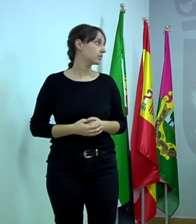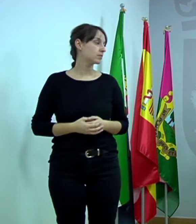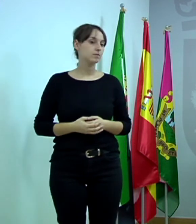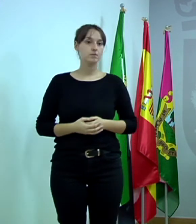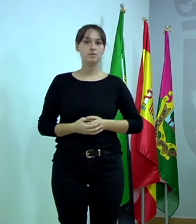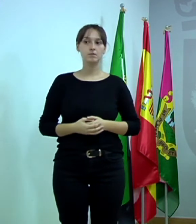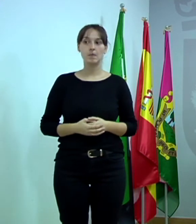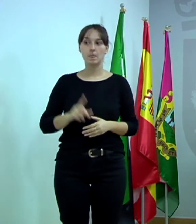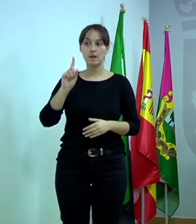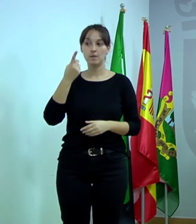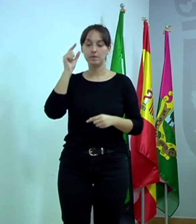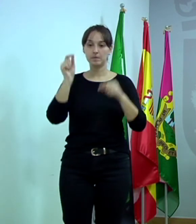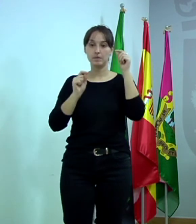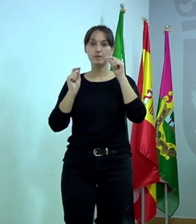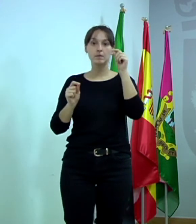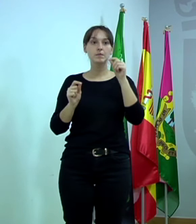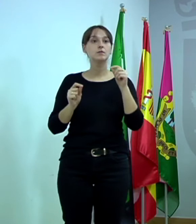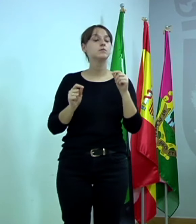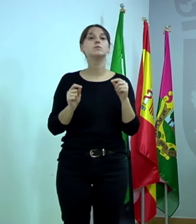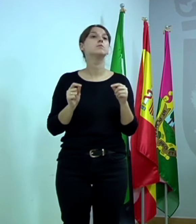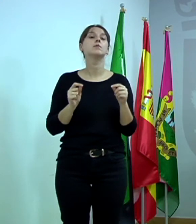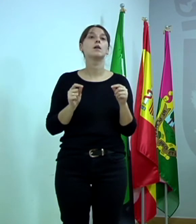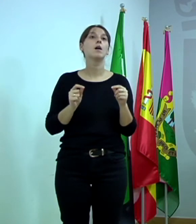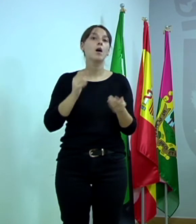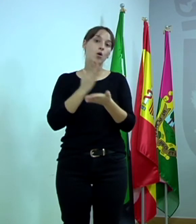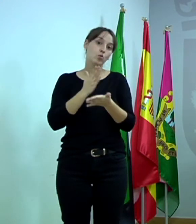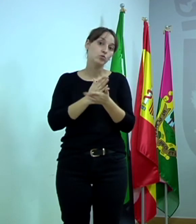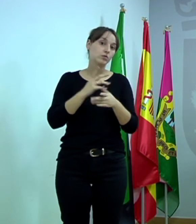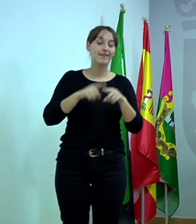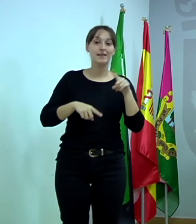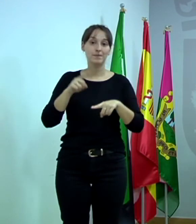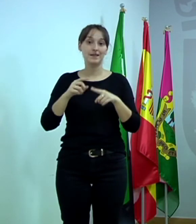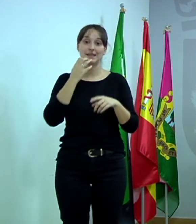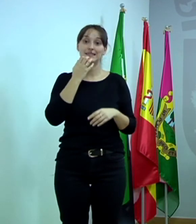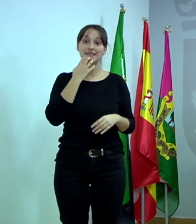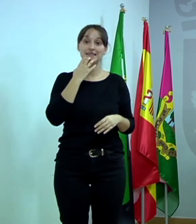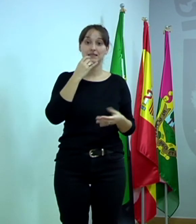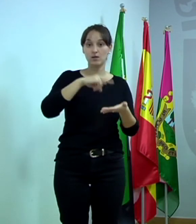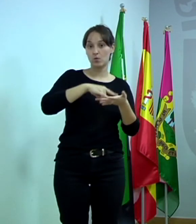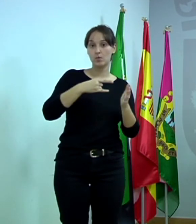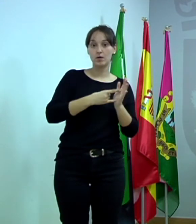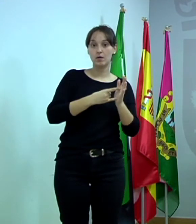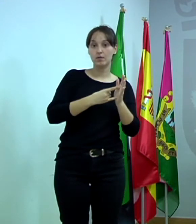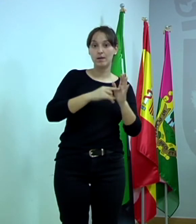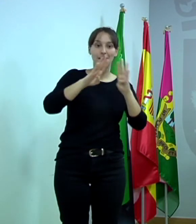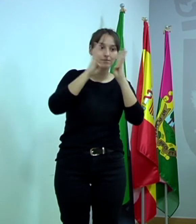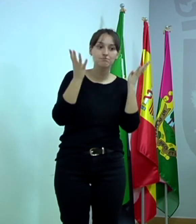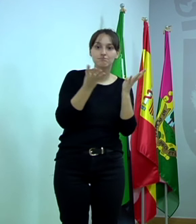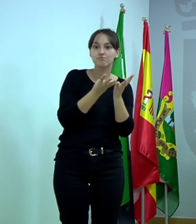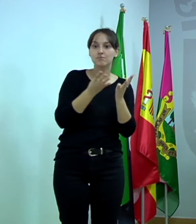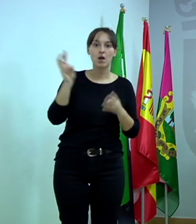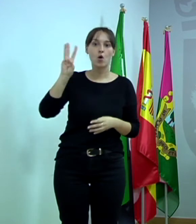Voy a empezar con la primera. Los cursos, depende de lo que sea. Evidentemente, si es un ciclo webinars, no son títulos ni son…,